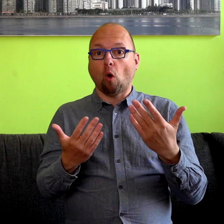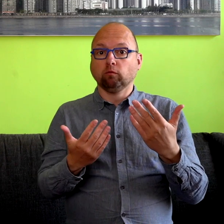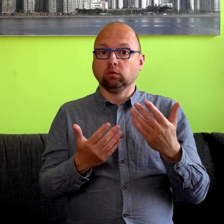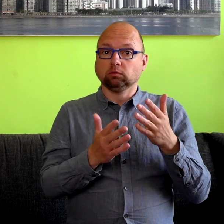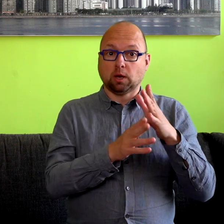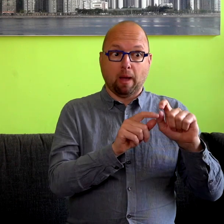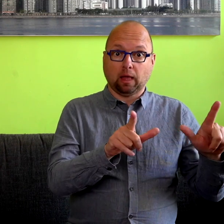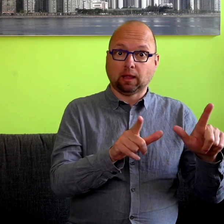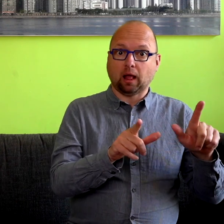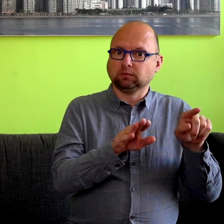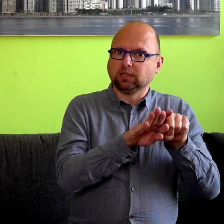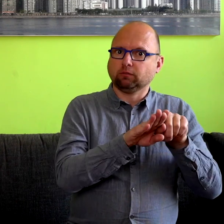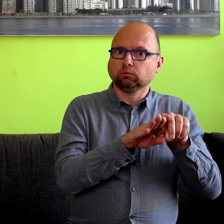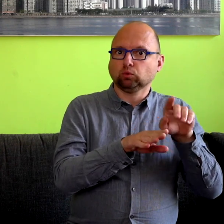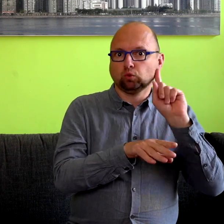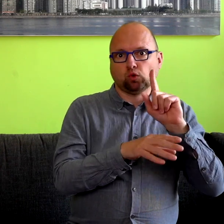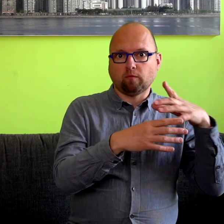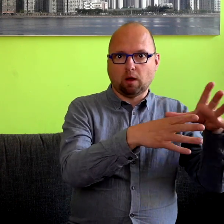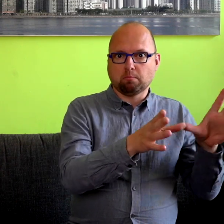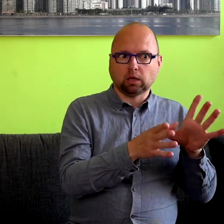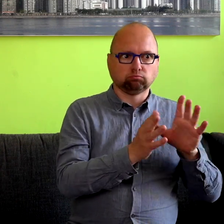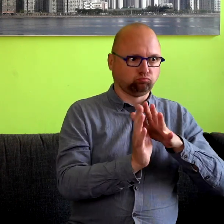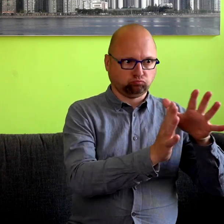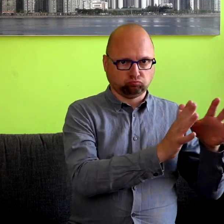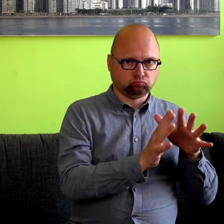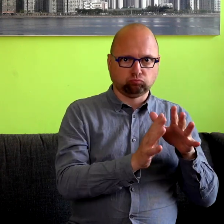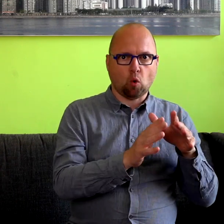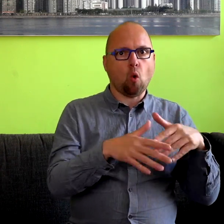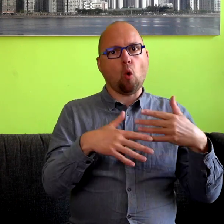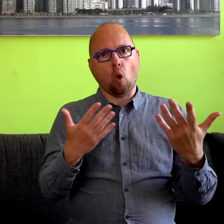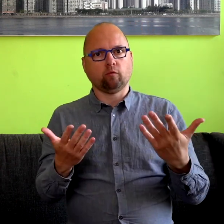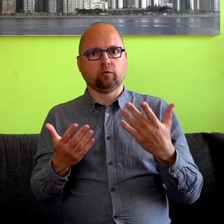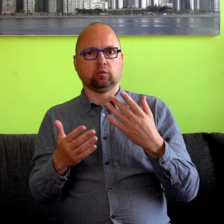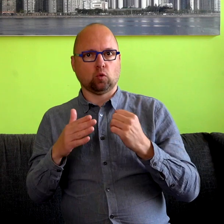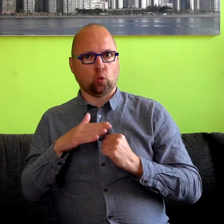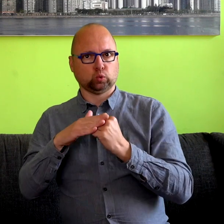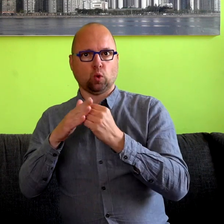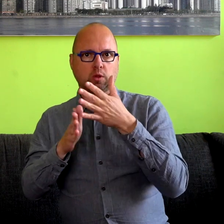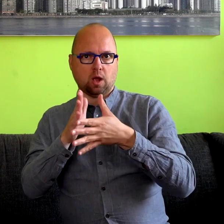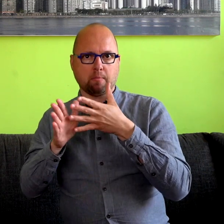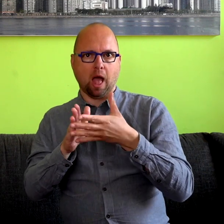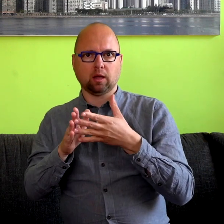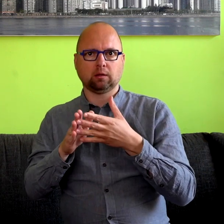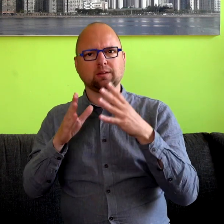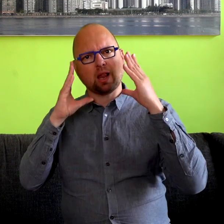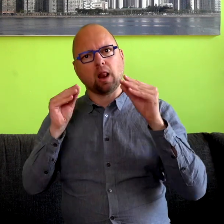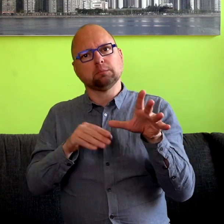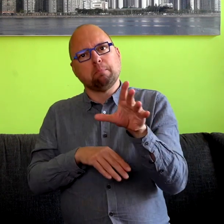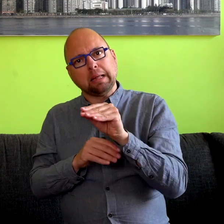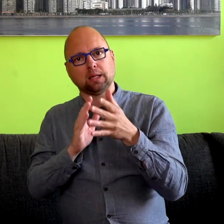spraakondersteunende gebaren, we noemen dat in Nederland soms Nederlands met gebaren, afgekort NMG,